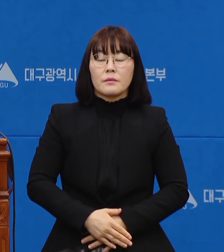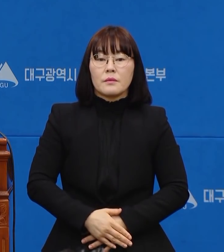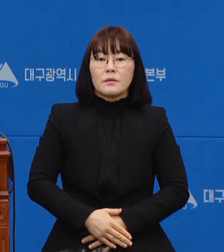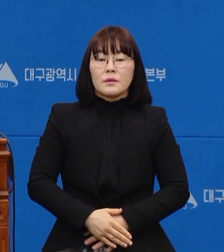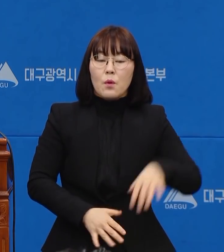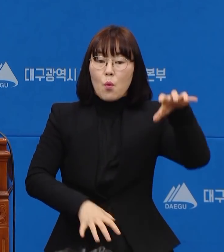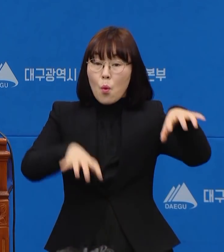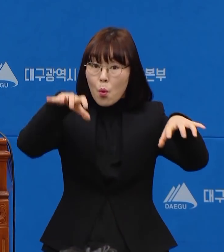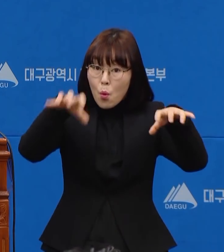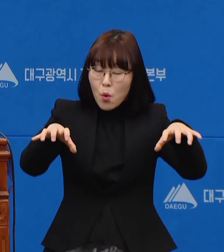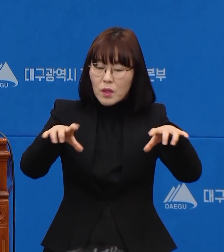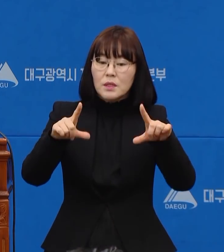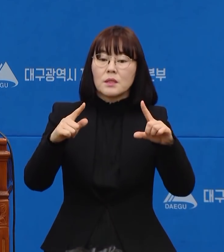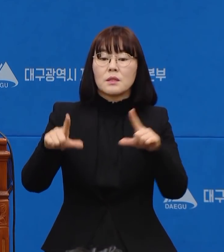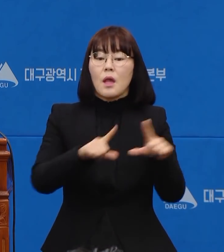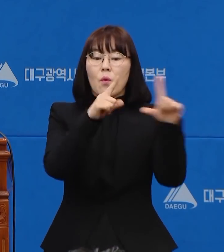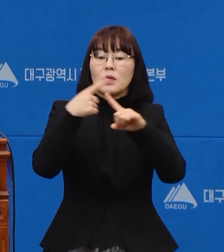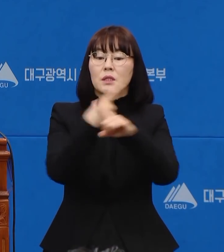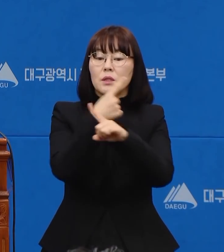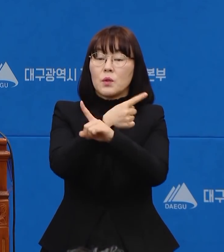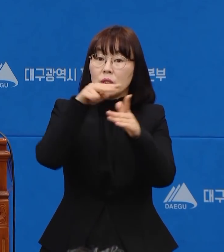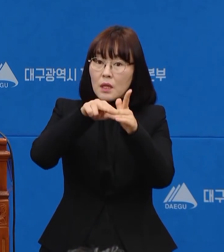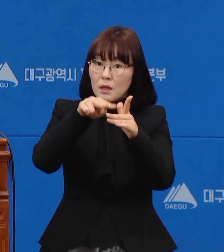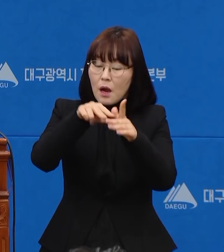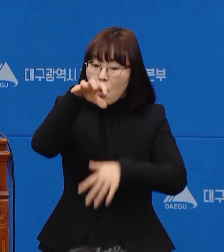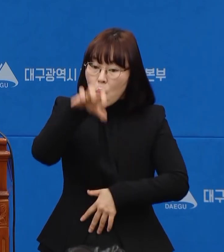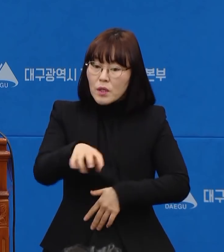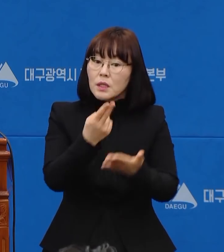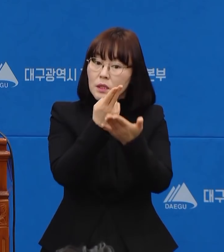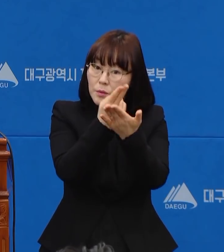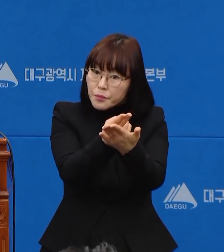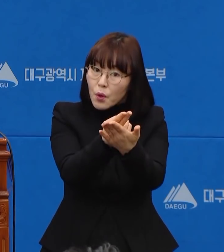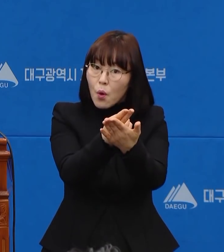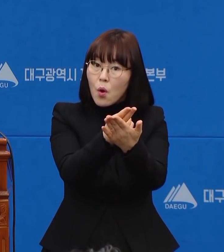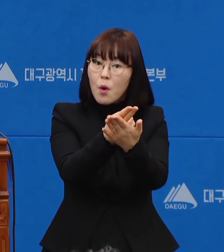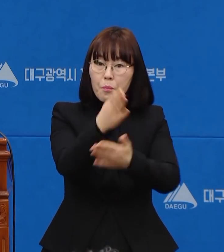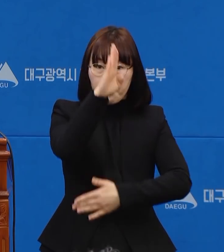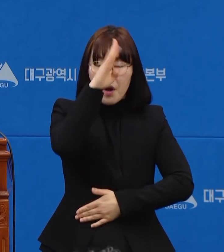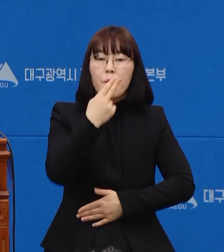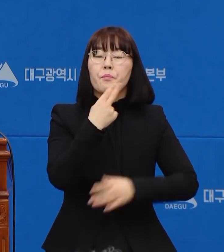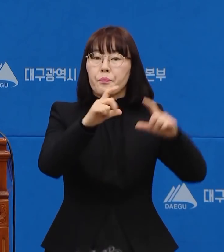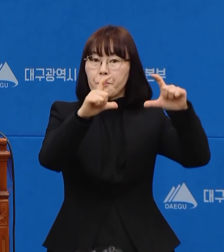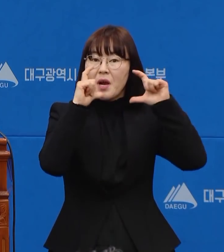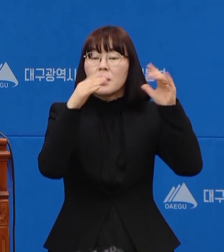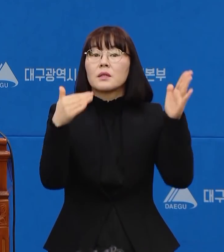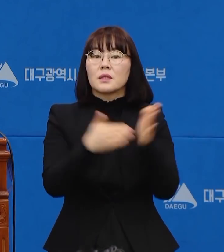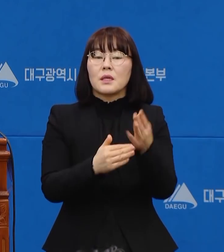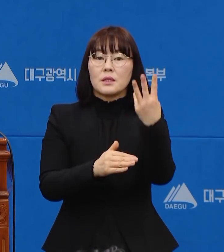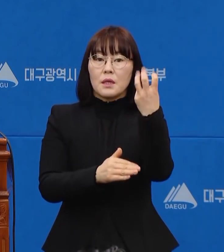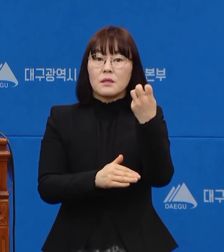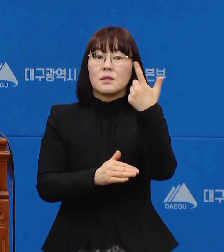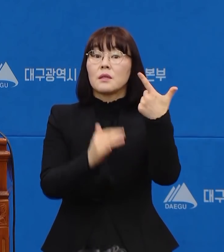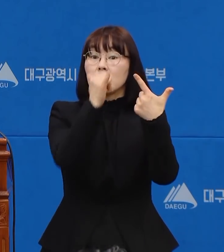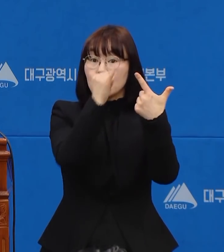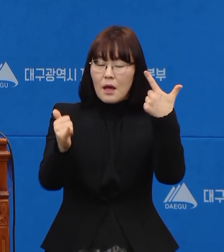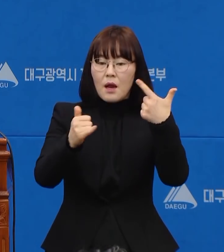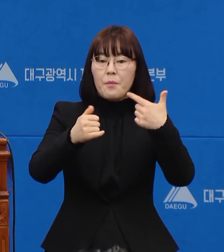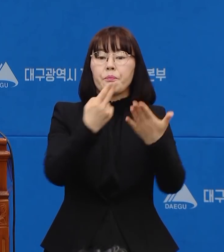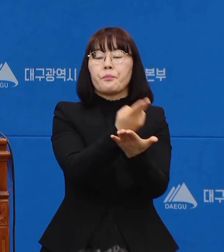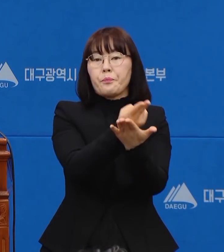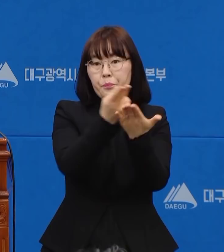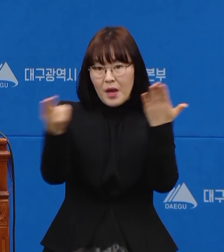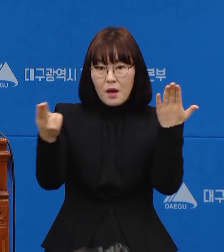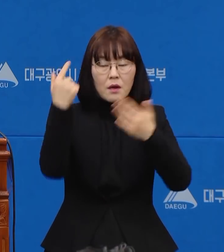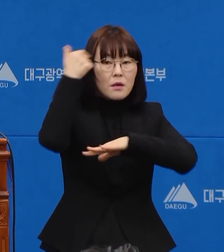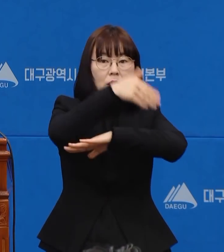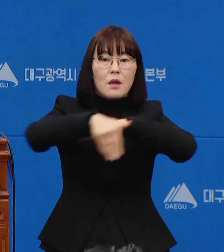양생활치료센터에 입소해서 두 번의 음성을 받은 36명에 대해서는 오늘 오후 퇴소 조치할 예정입니다.